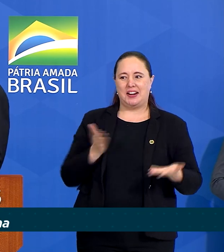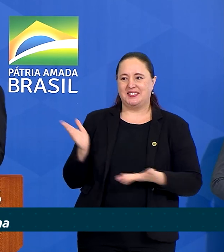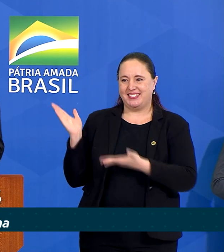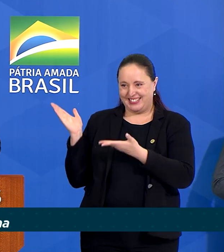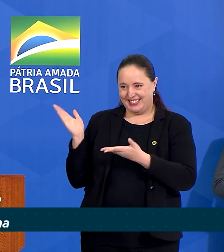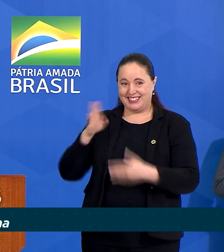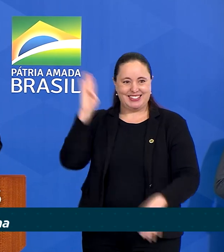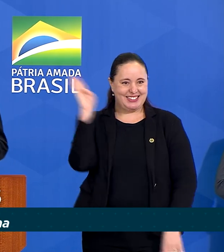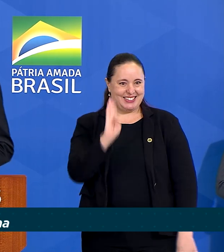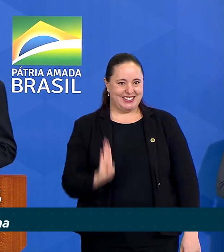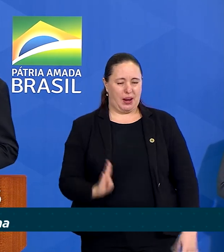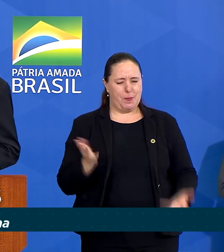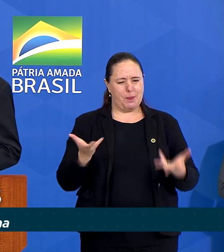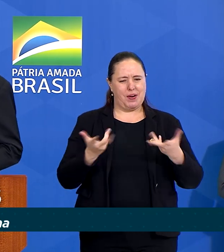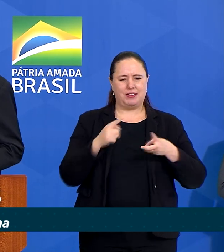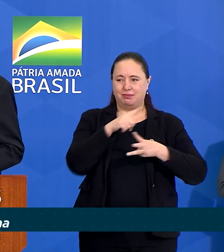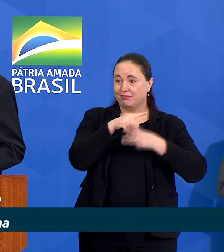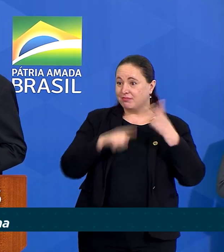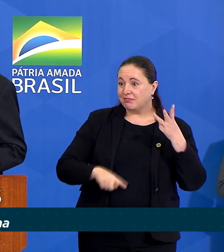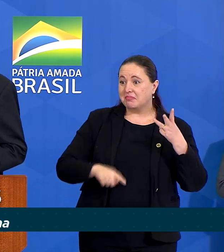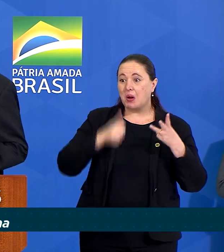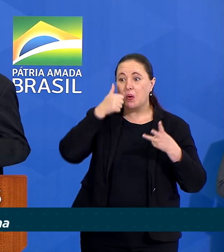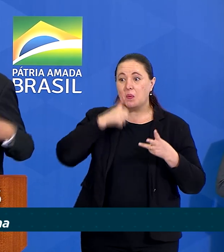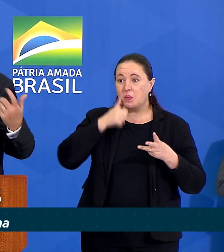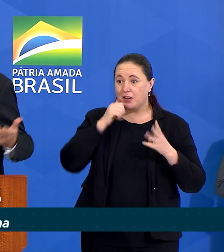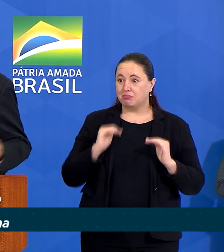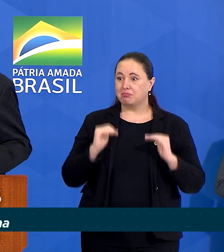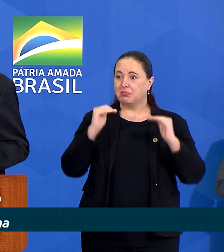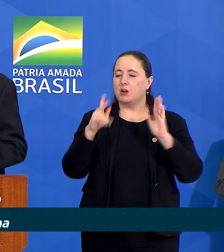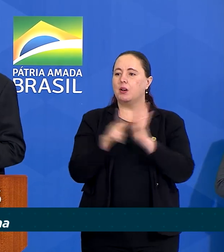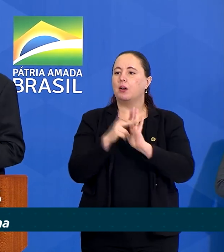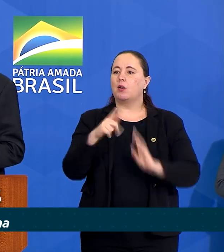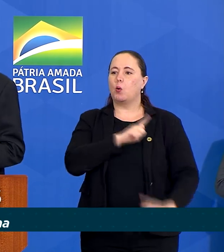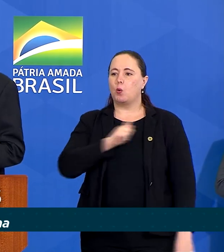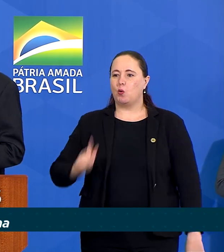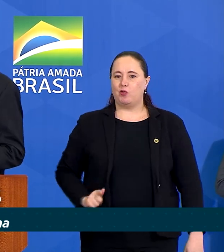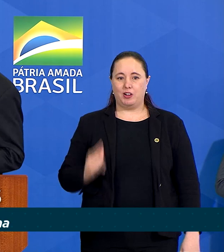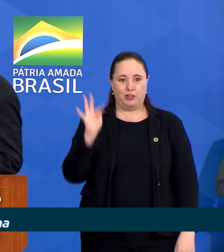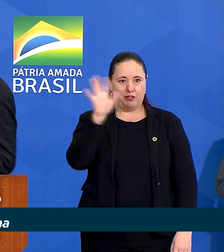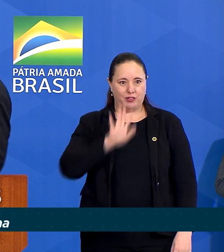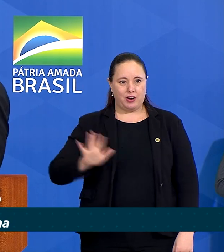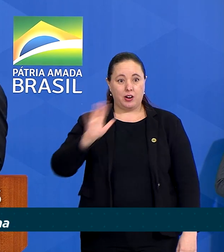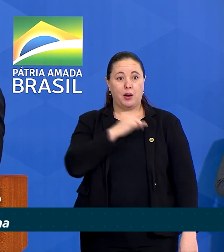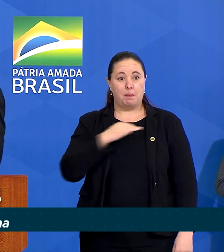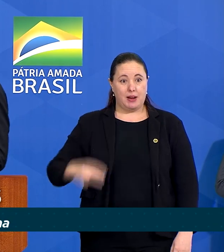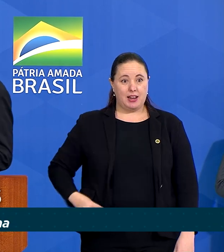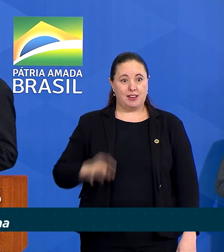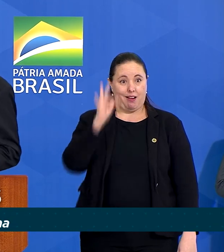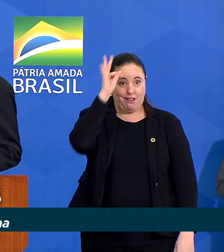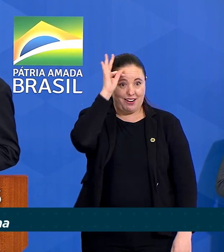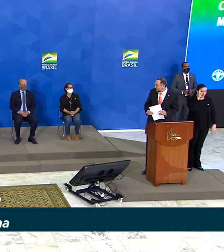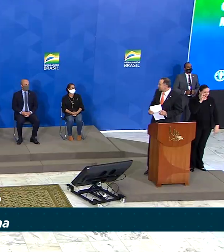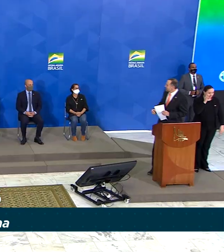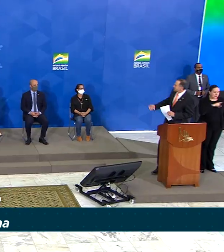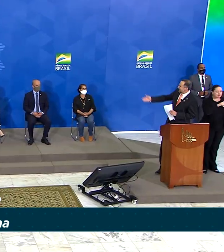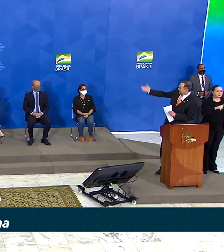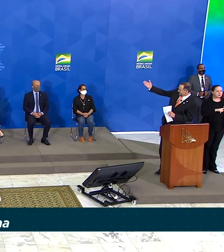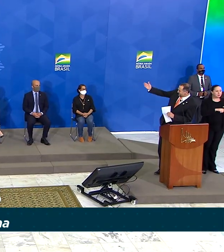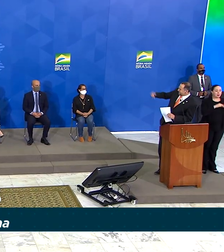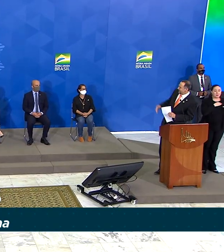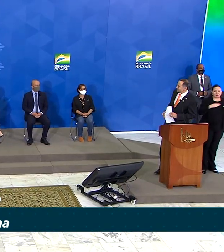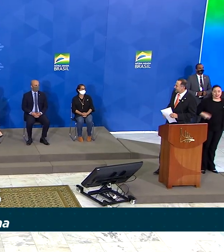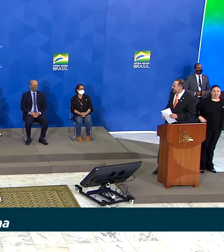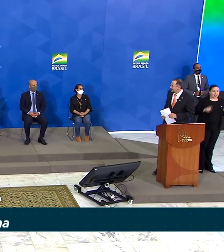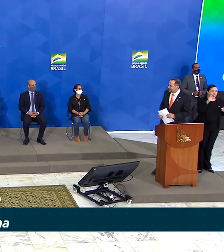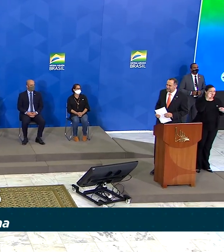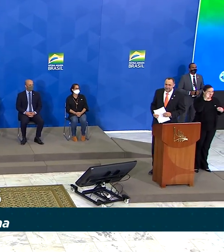brasileiras, três maravilhosas mulheres do governo federal, a ministra Teresa Cristina, a ministra